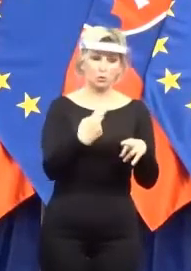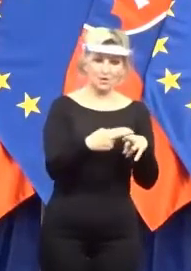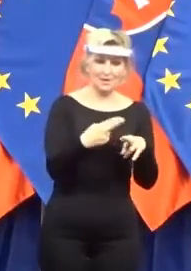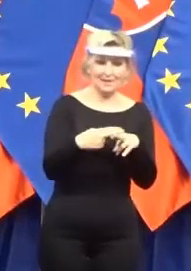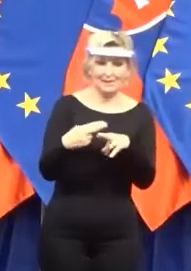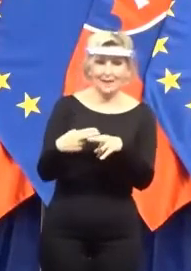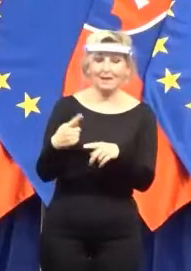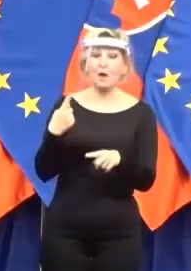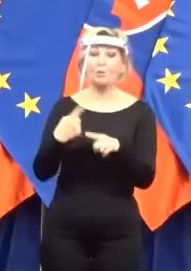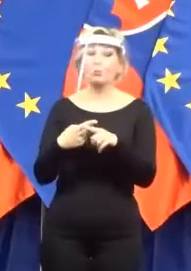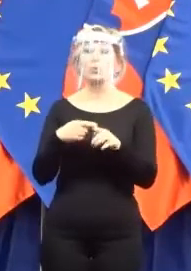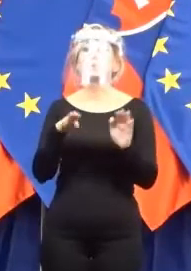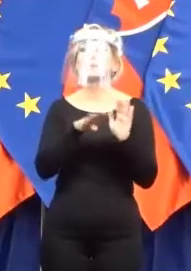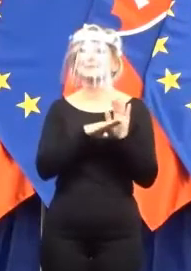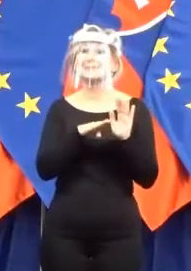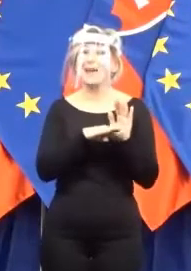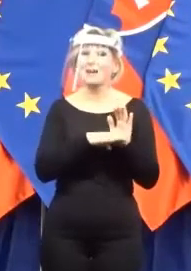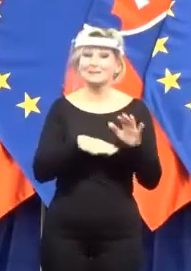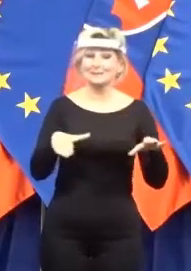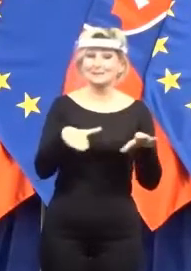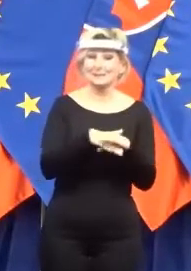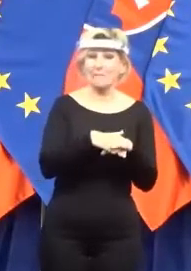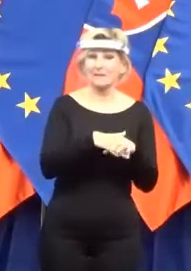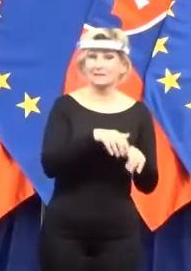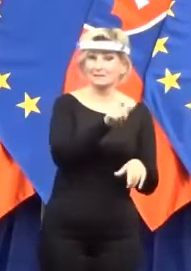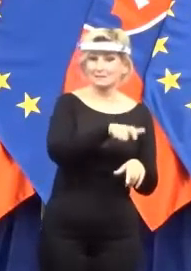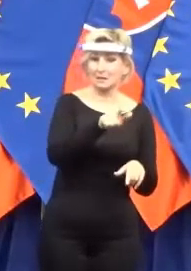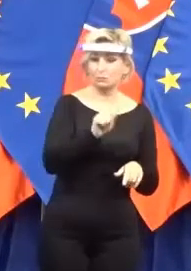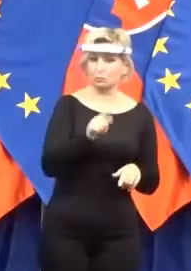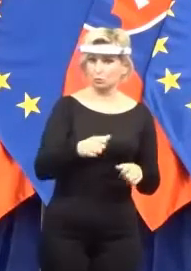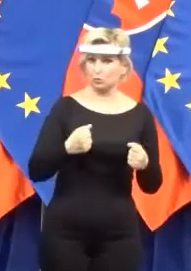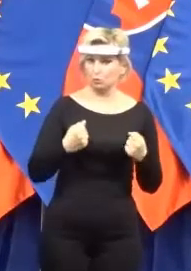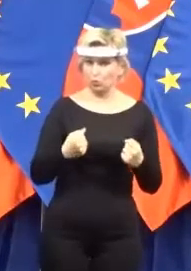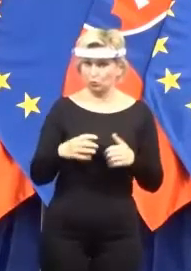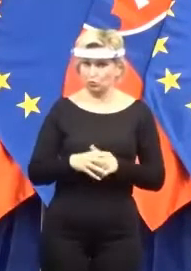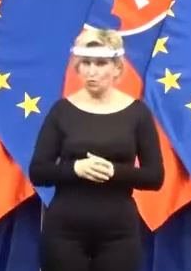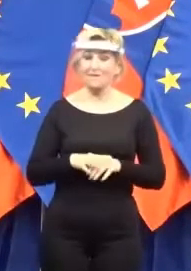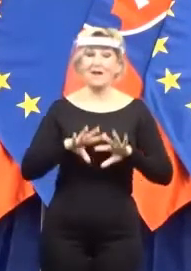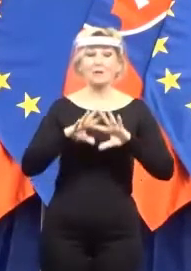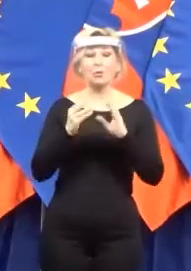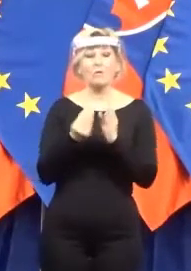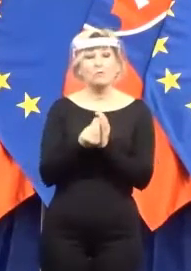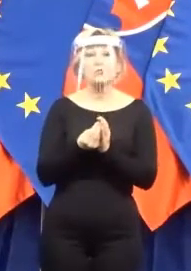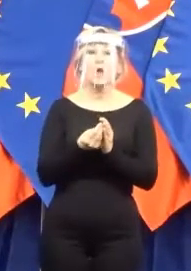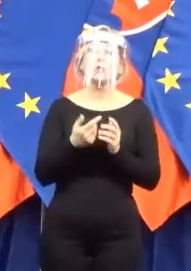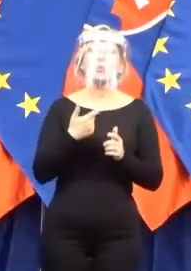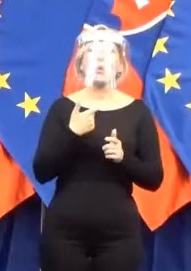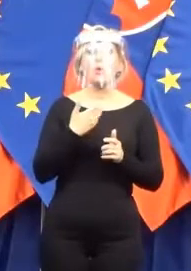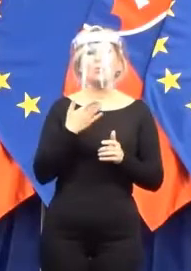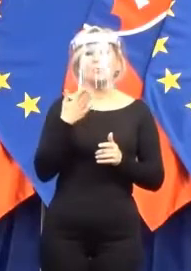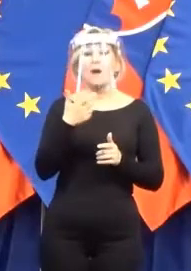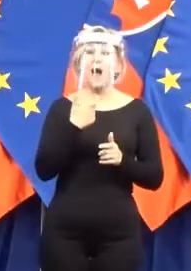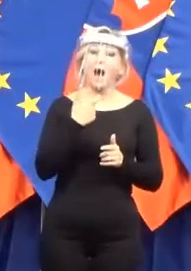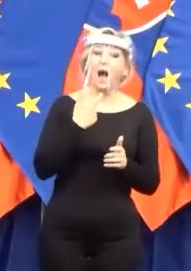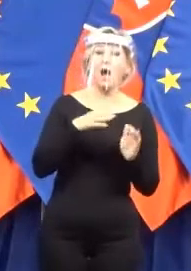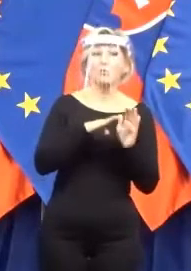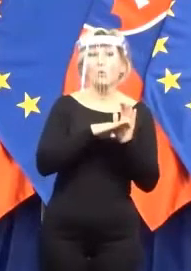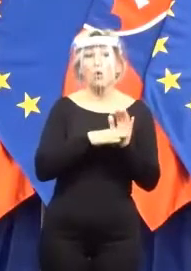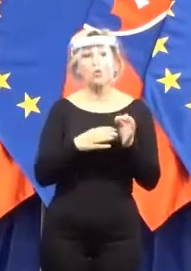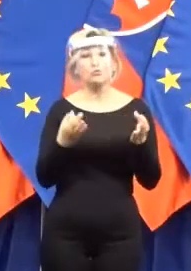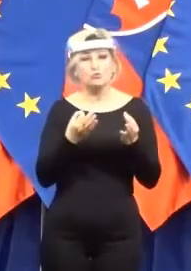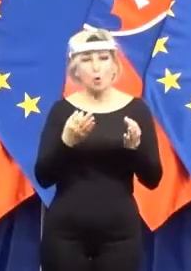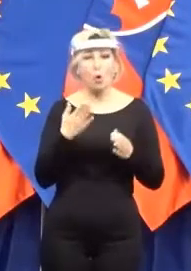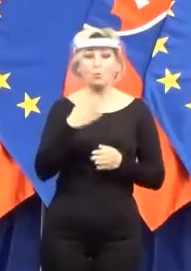najdôležitejšie, to budú pokyny, ktoré bude dávať pán hlavný hygienik ohľadom výdajú a balenia